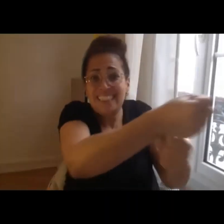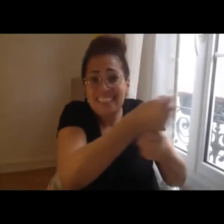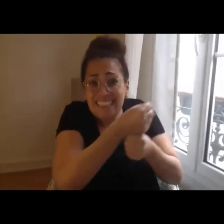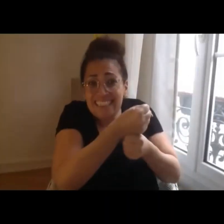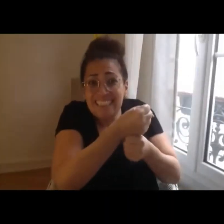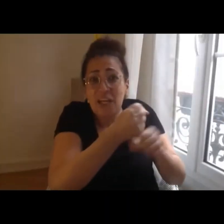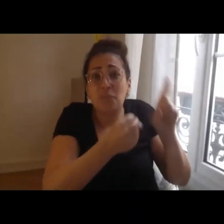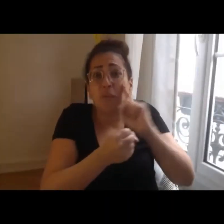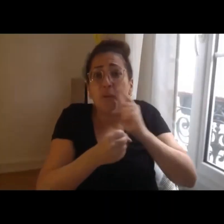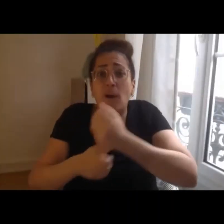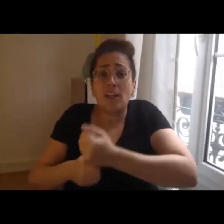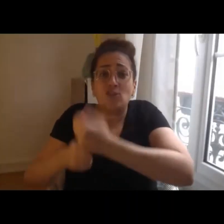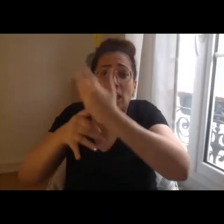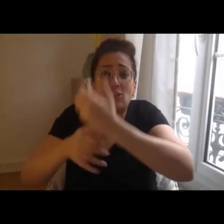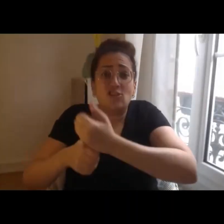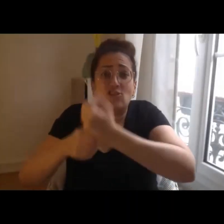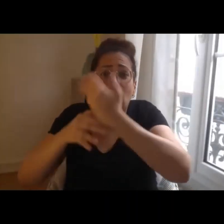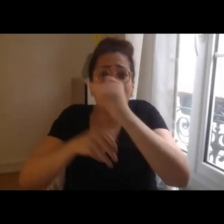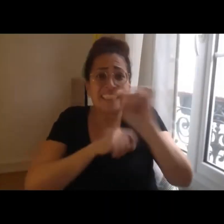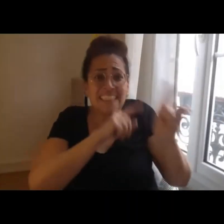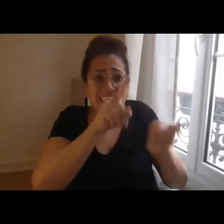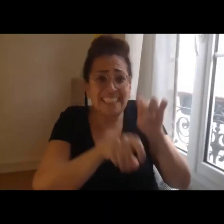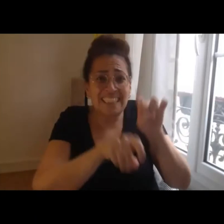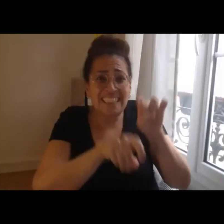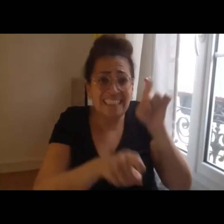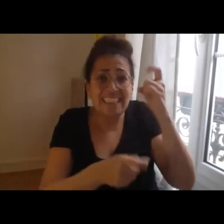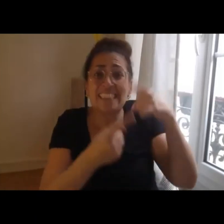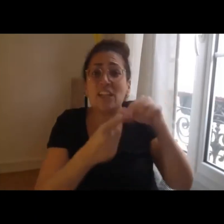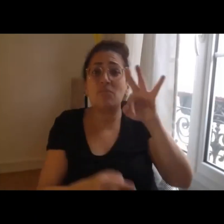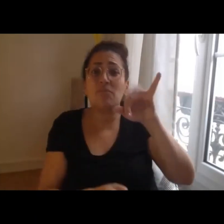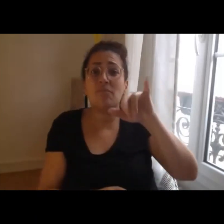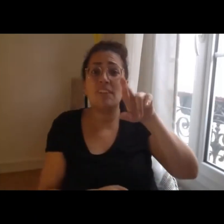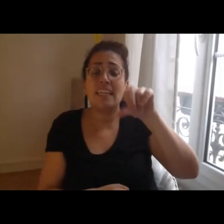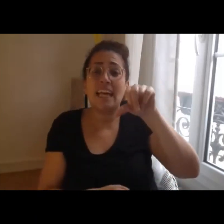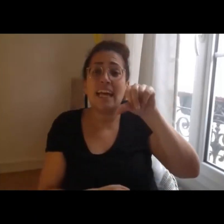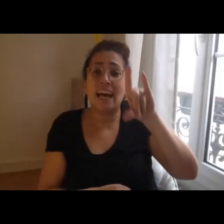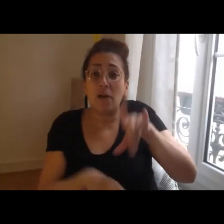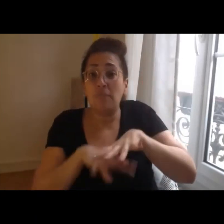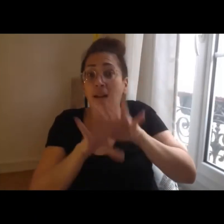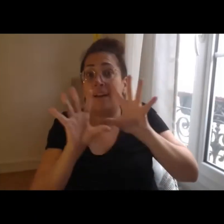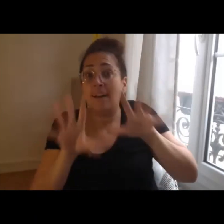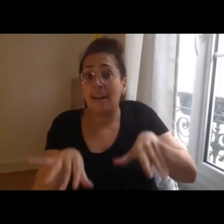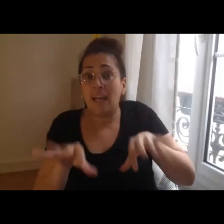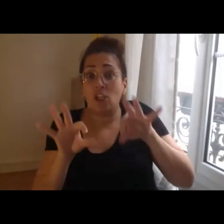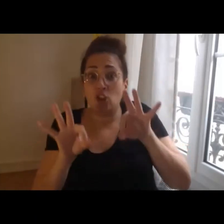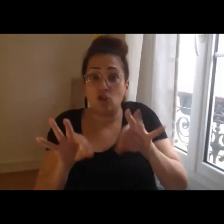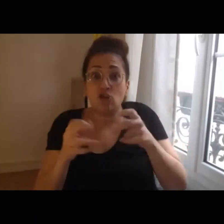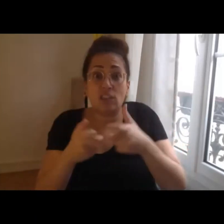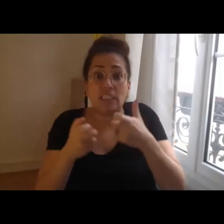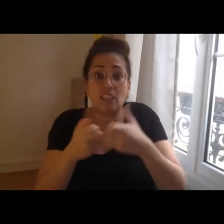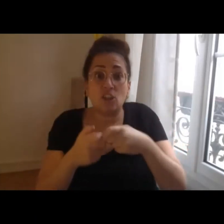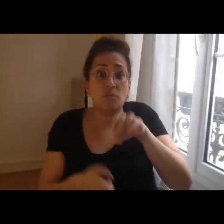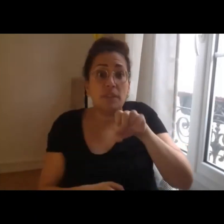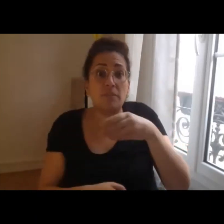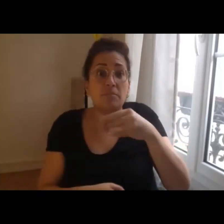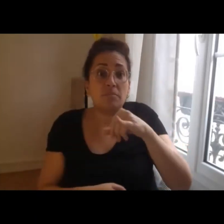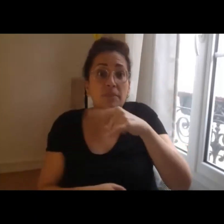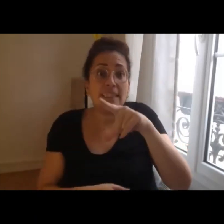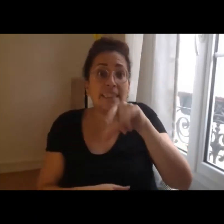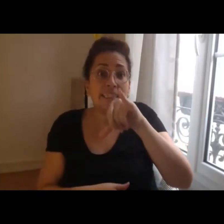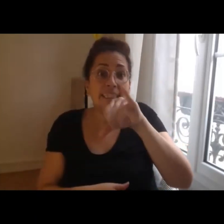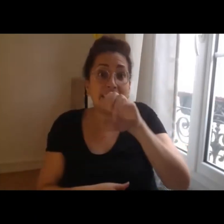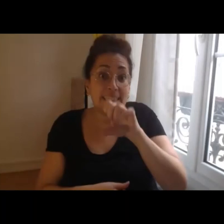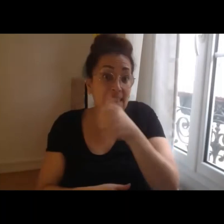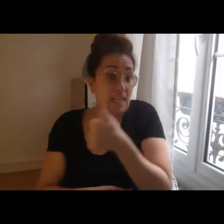qui te concernent ou qui concernent la FIRA avec des questions qui émanent d'Émilie Duivier Émilie s'interroge